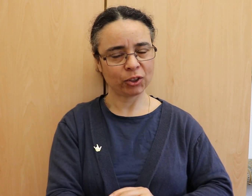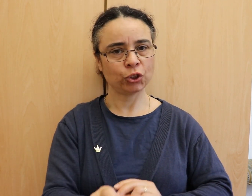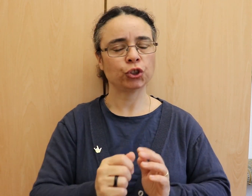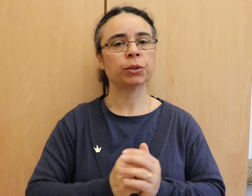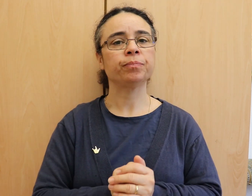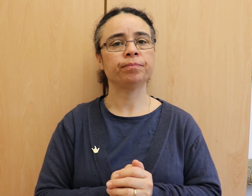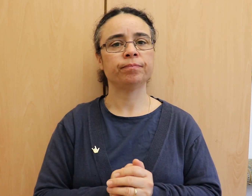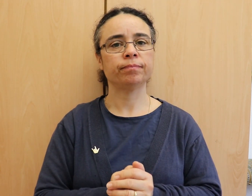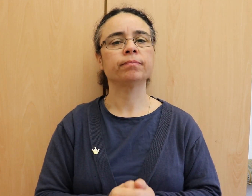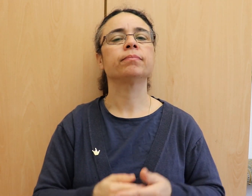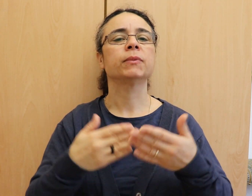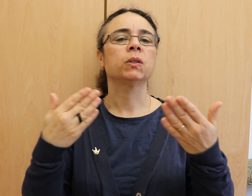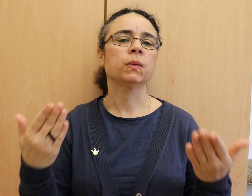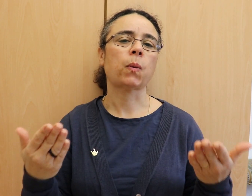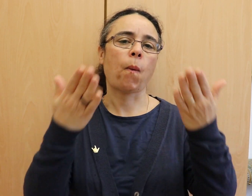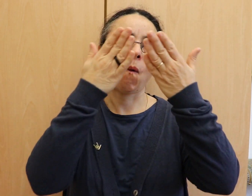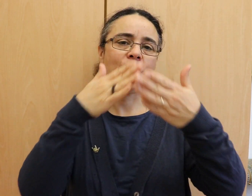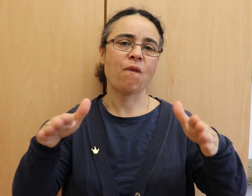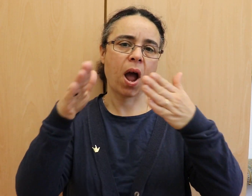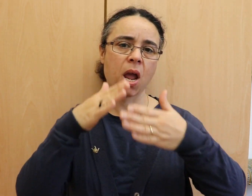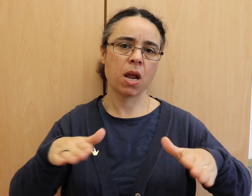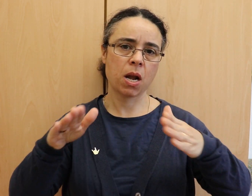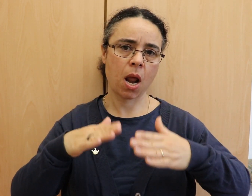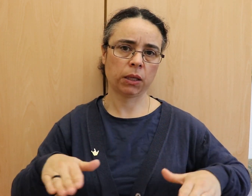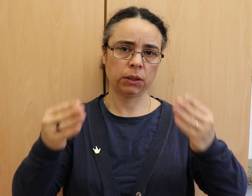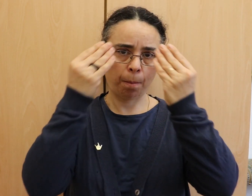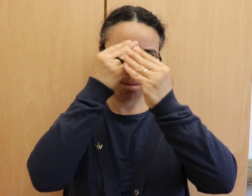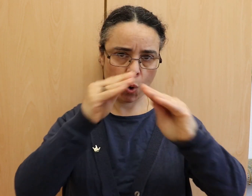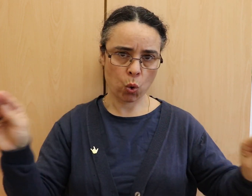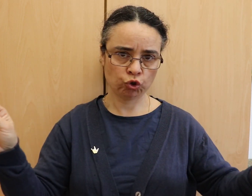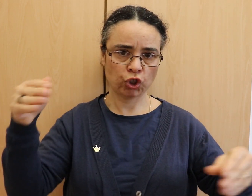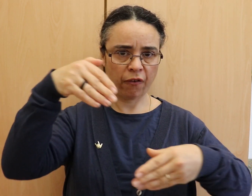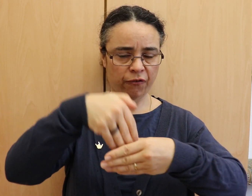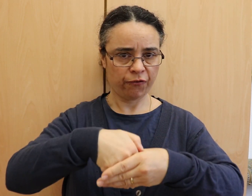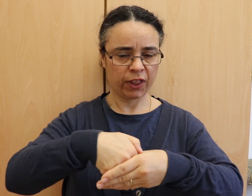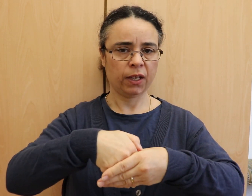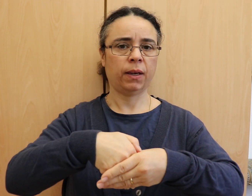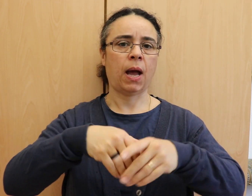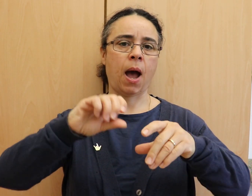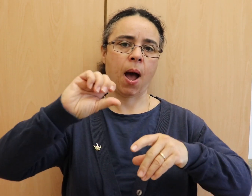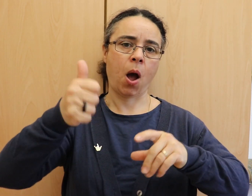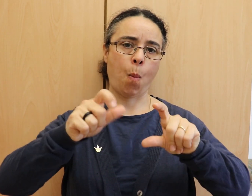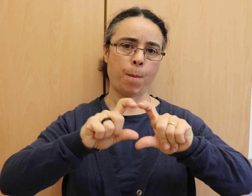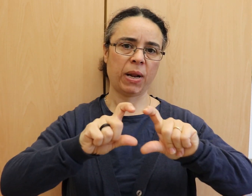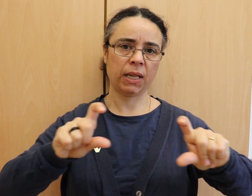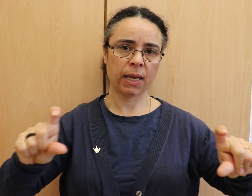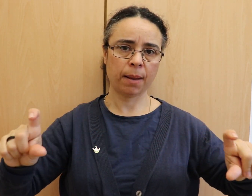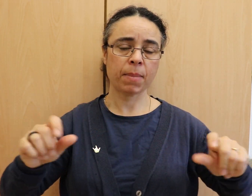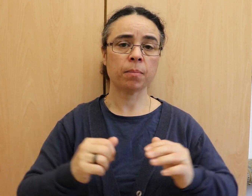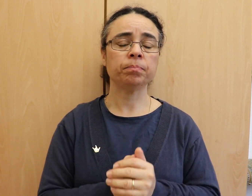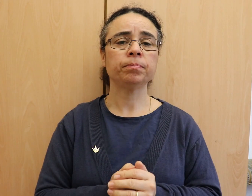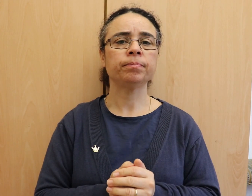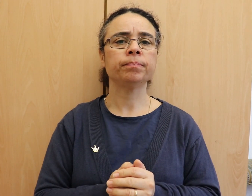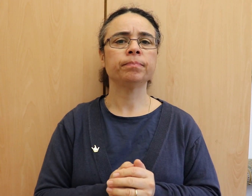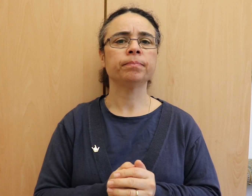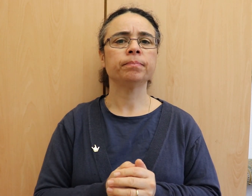sind die zentralen Aussagen des heutigen Evangeliums. Ich beeindrucke immer wieder von Neuem, wie viele